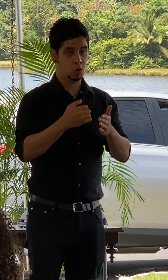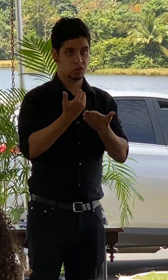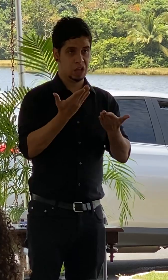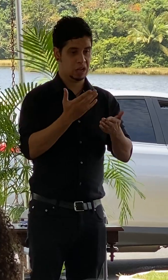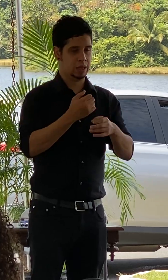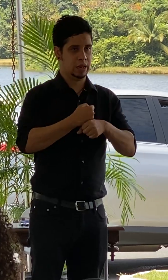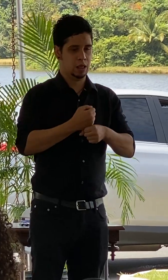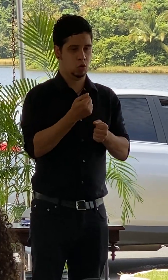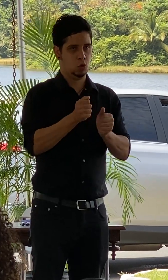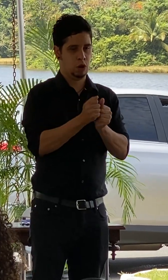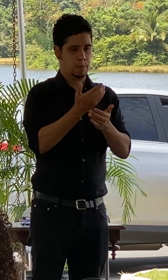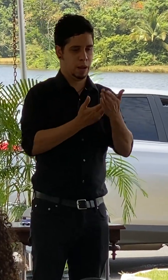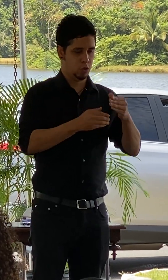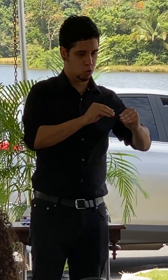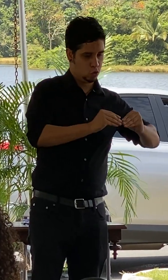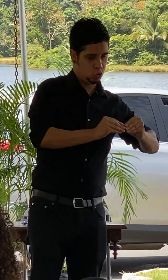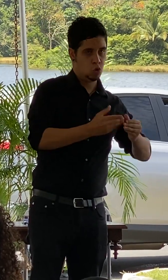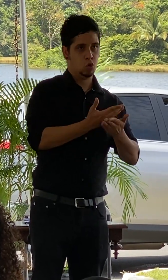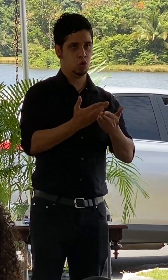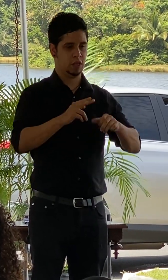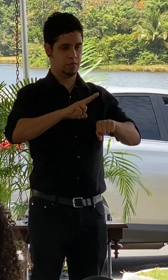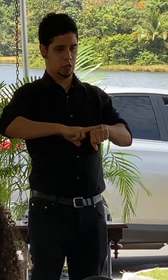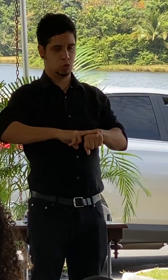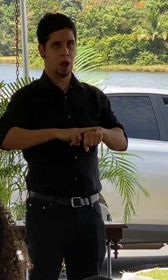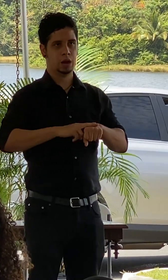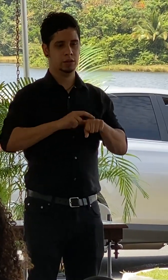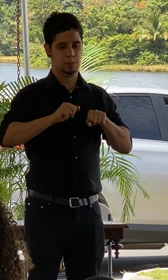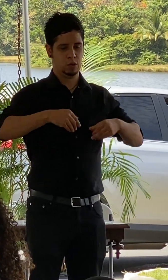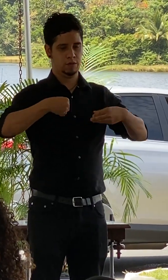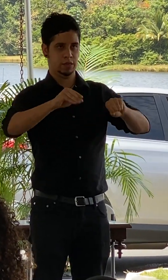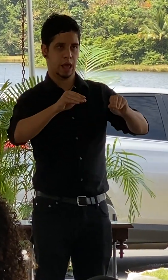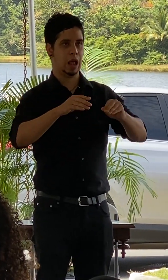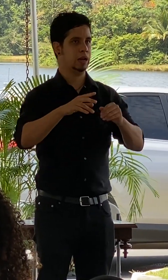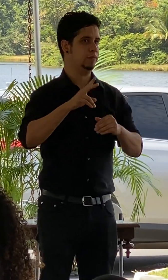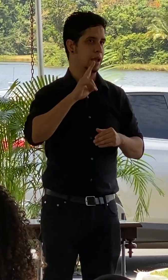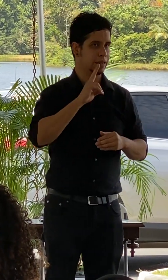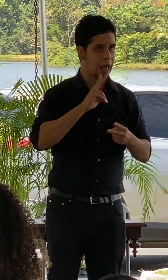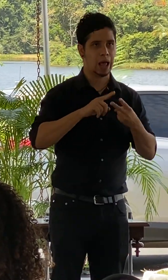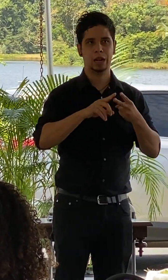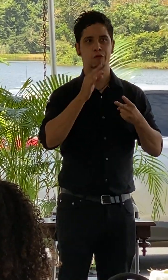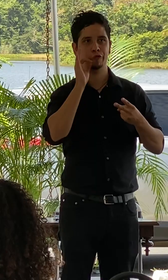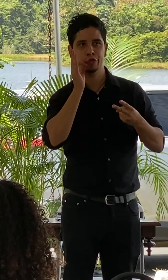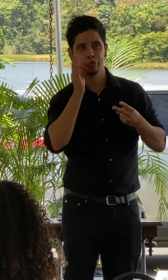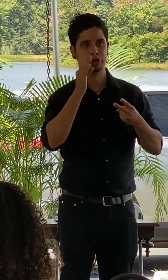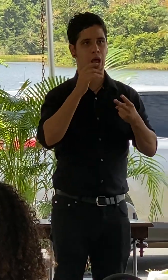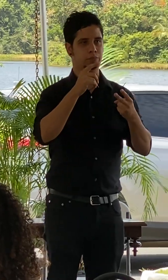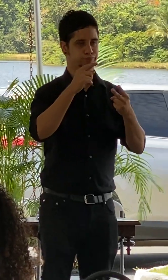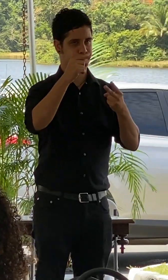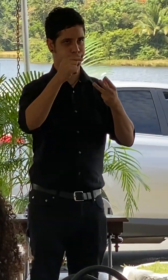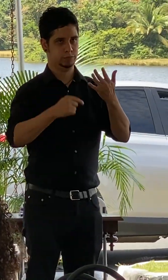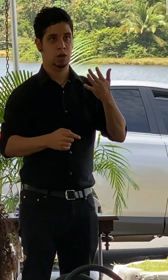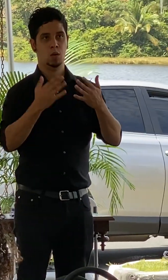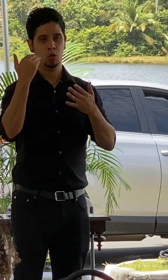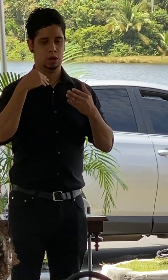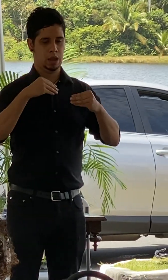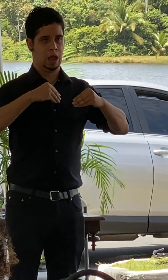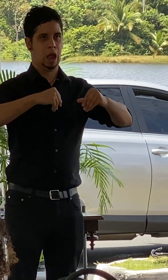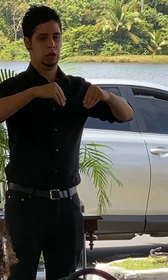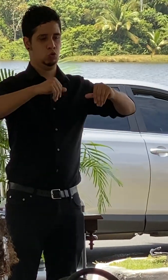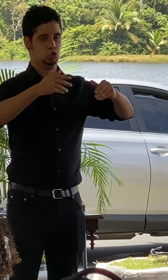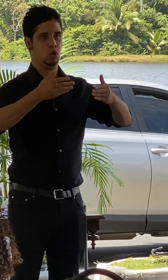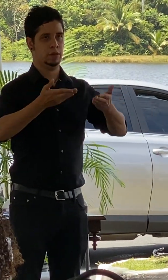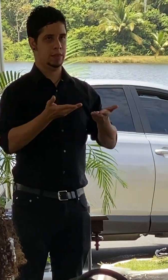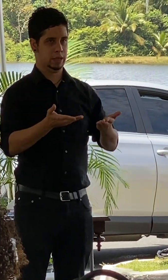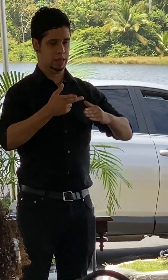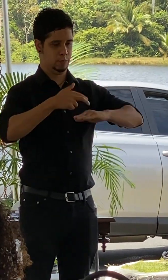cosas naturales que se pueden aquí verdad este vender vegetales frutas todo porque agricultores puertorriqueños